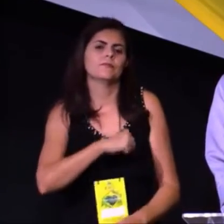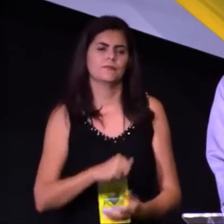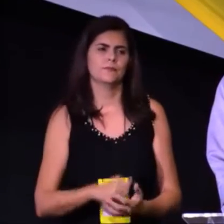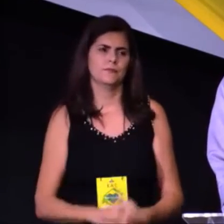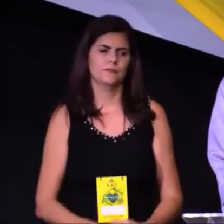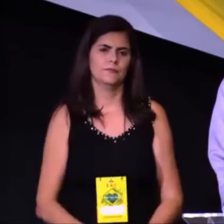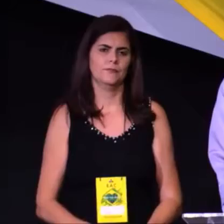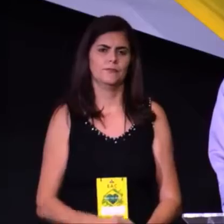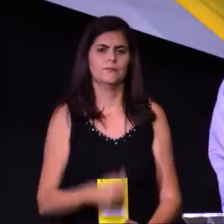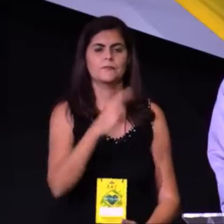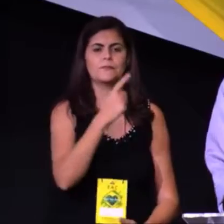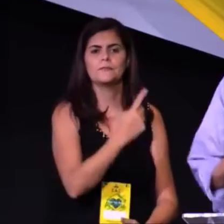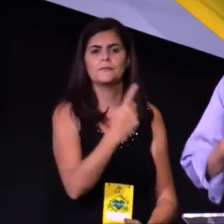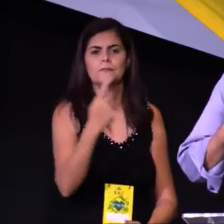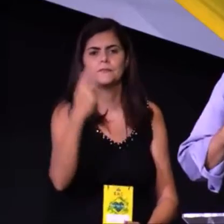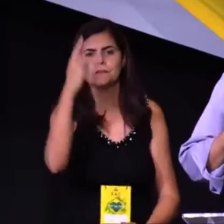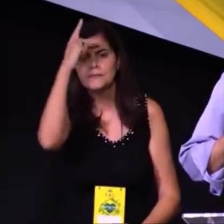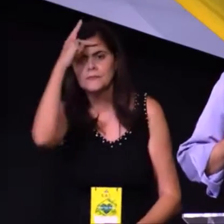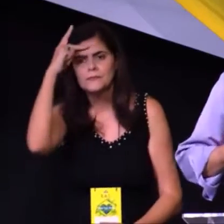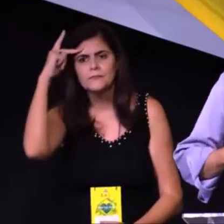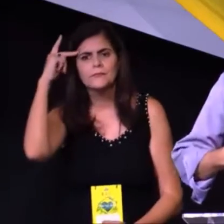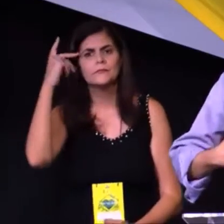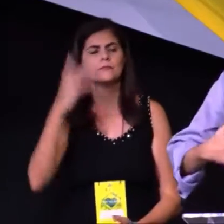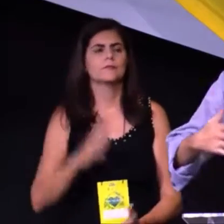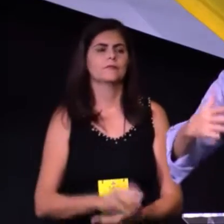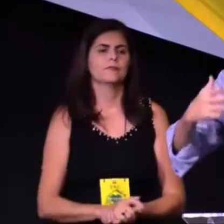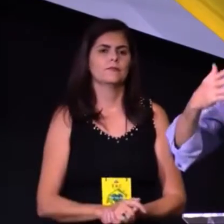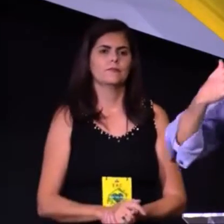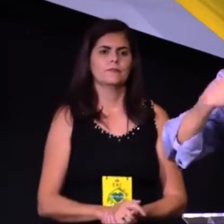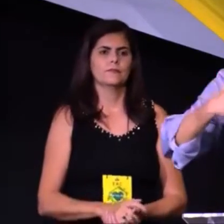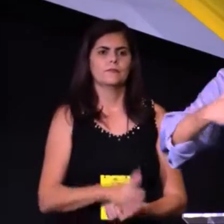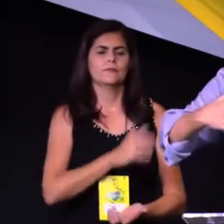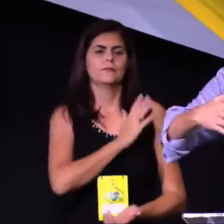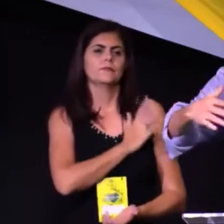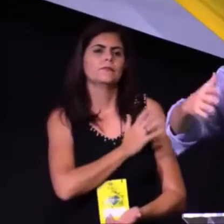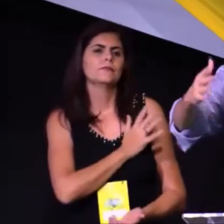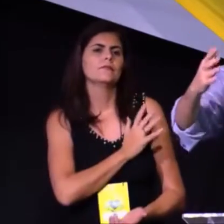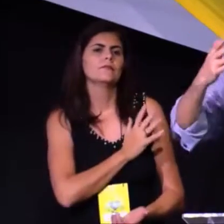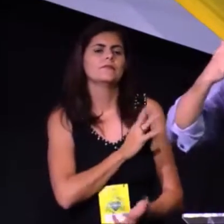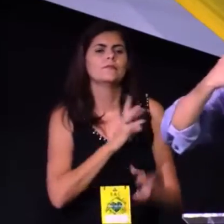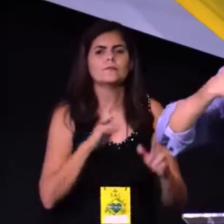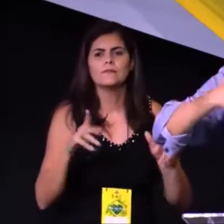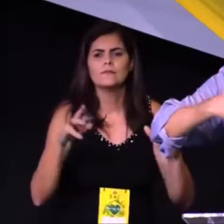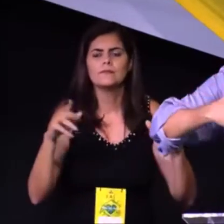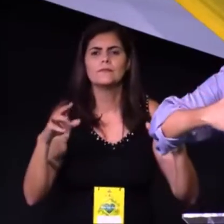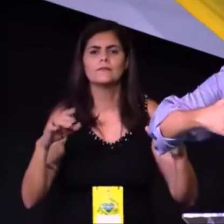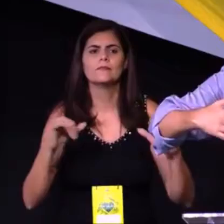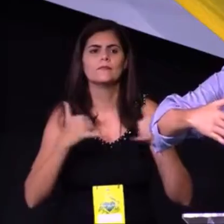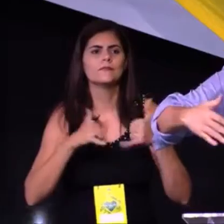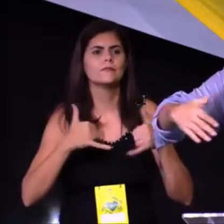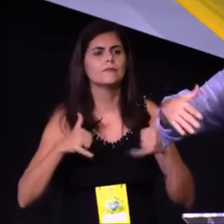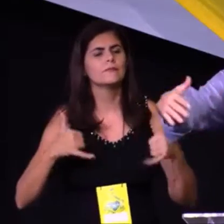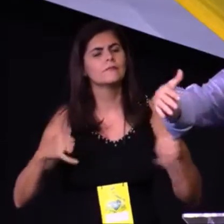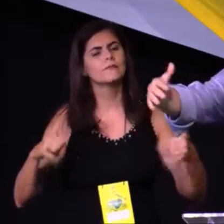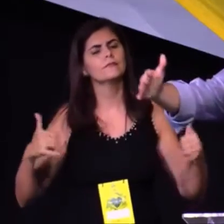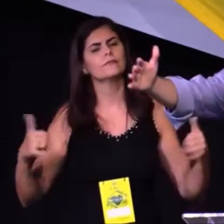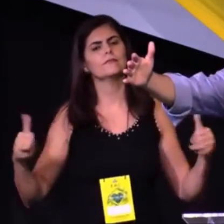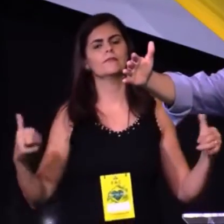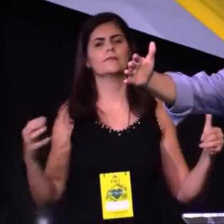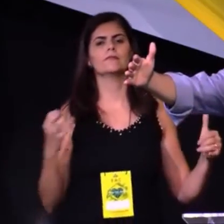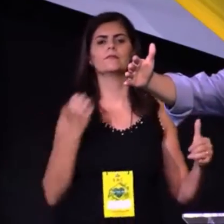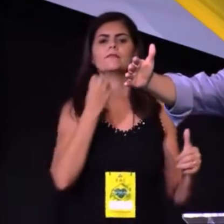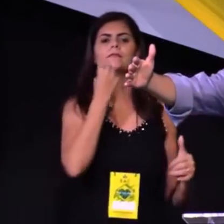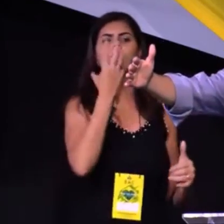Corações distintos, vibrando bem em diferentes frequências, chegando onde isso precisa chegar.